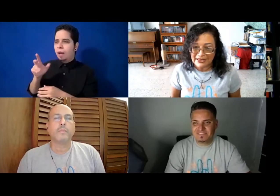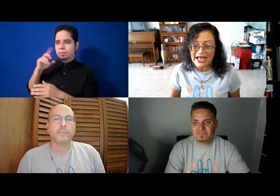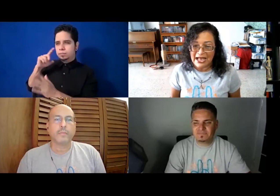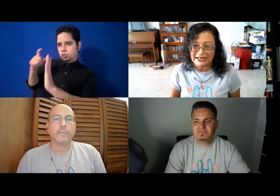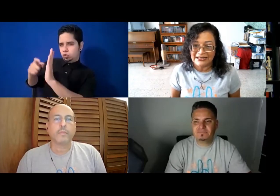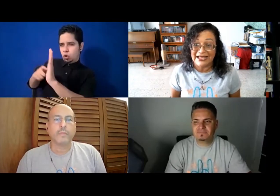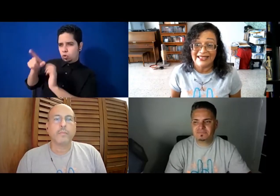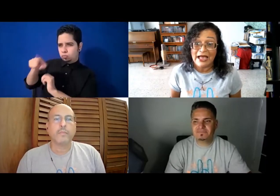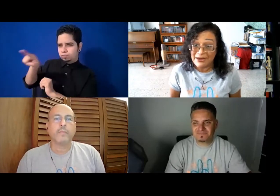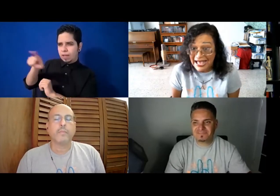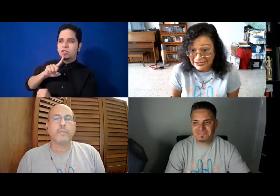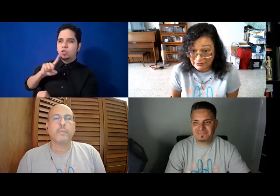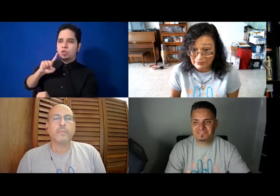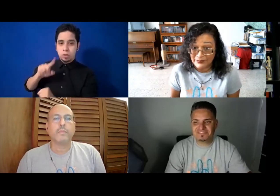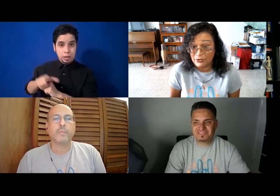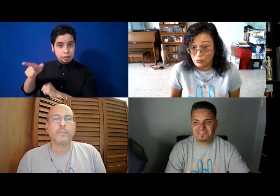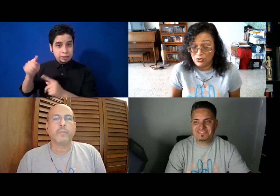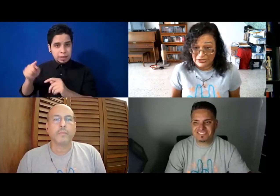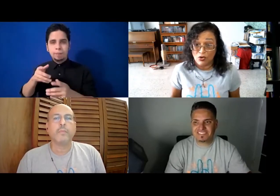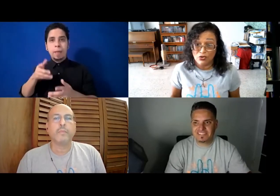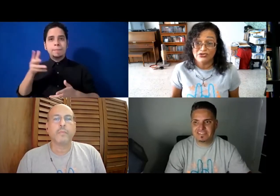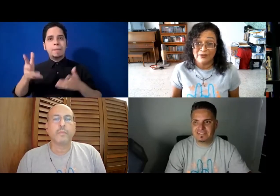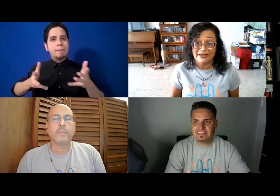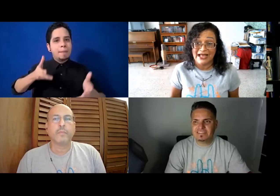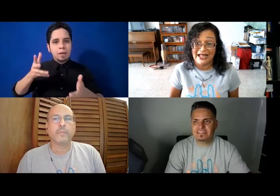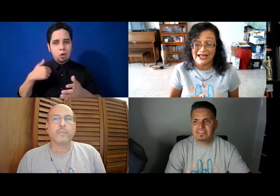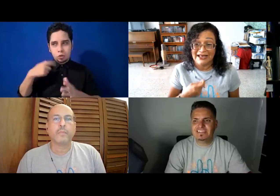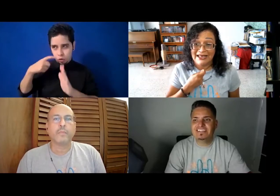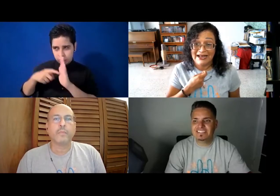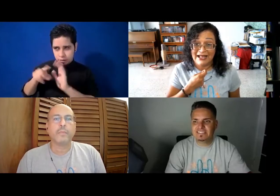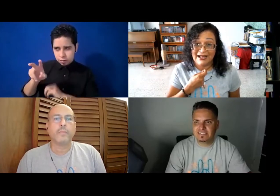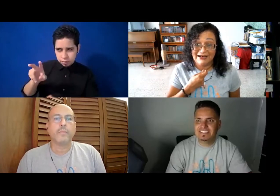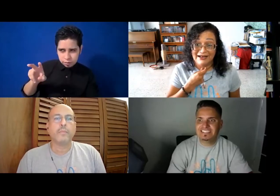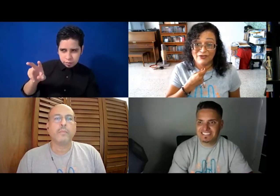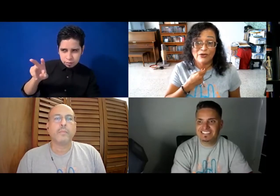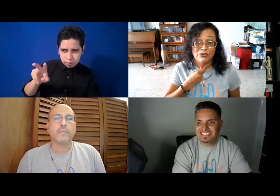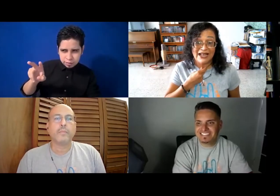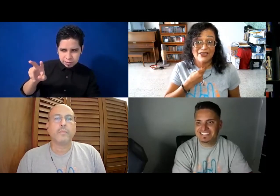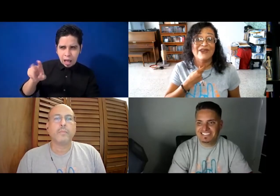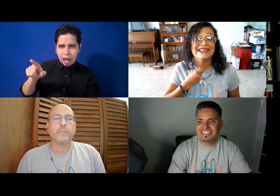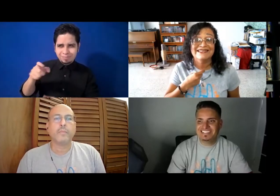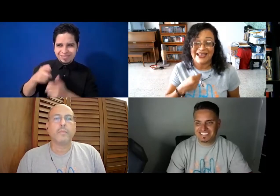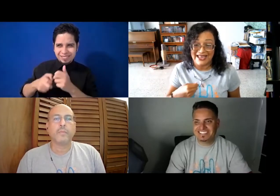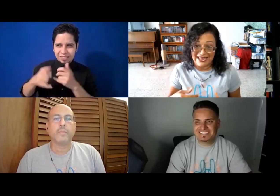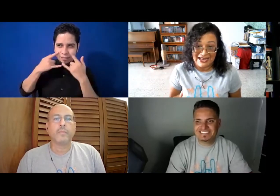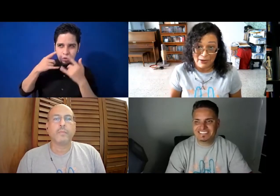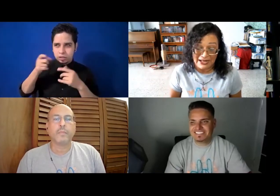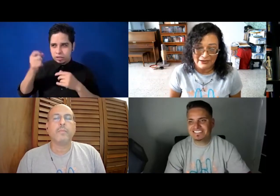verdad, a tratar de hablar, pero uno reconoce, verdad, la dificultad, la diferencia que hay en el hablar.